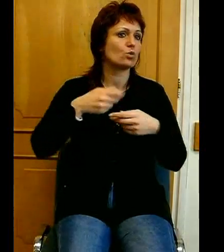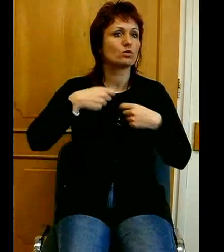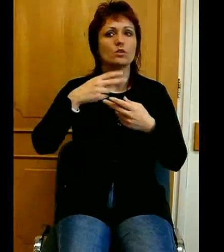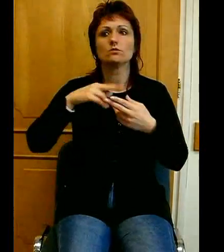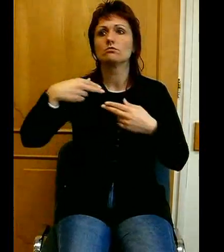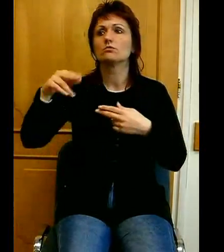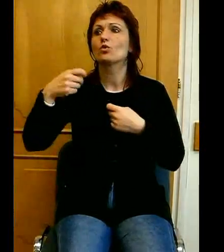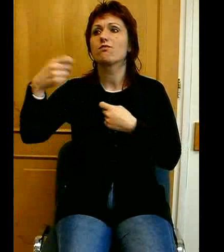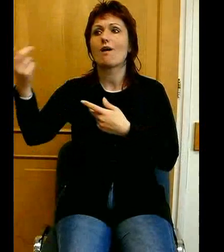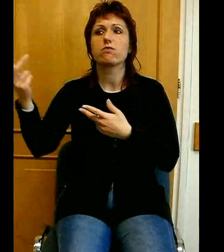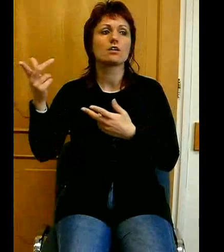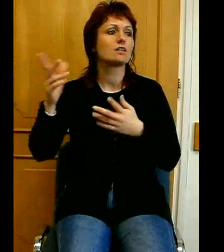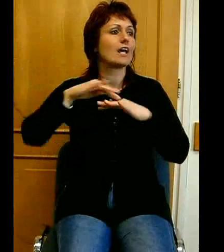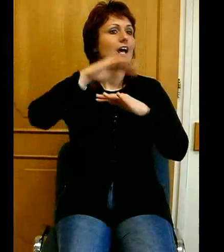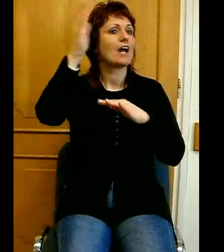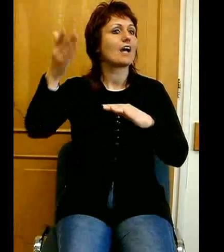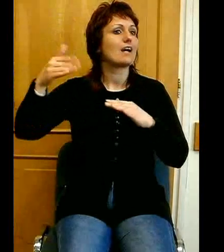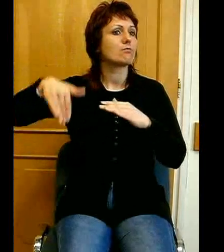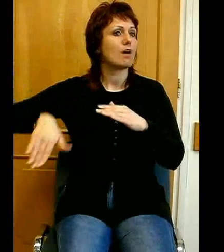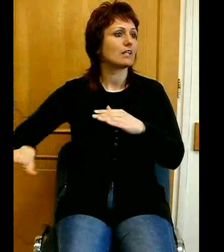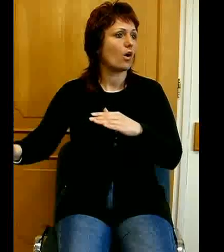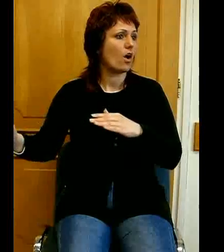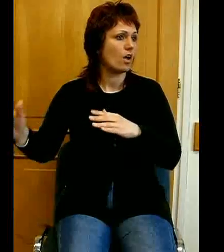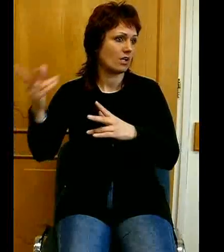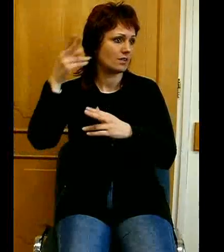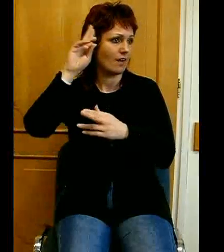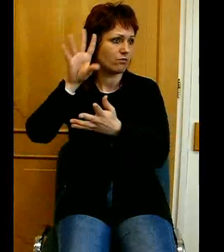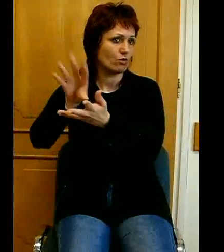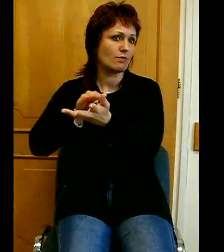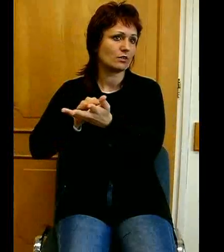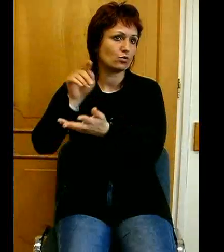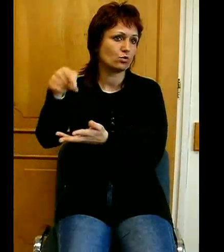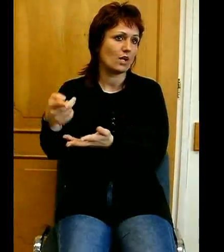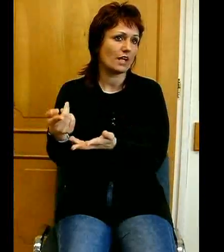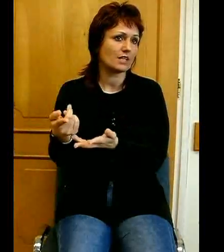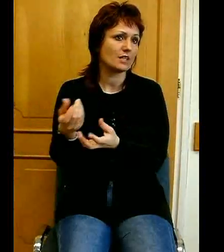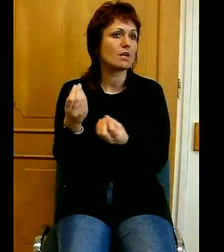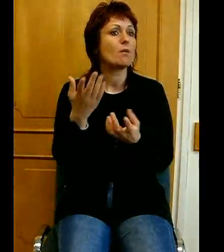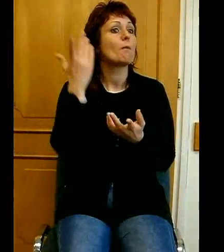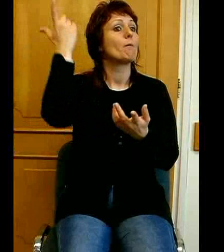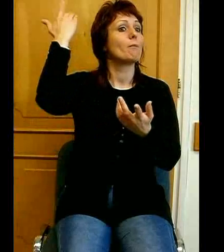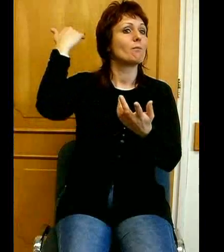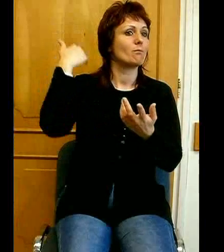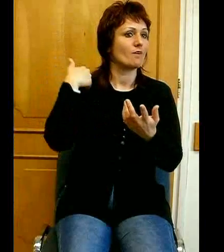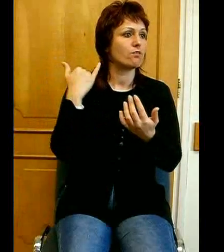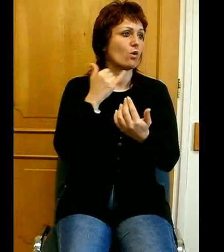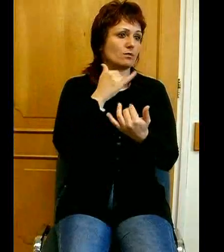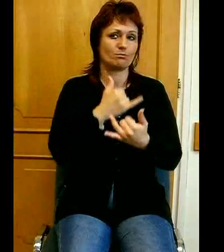kárpátaljai reformákat műlökezettek. Egyáltalán mi volt és mi most ott a helyzet, és Isten mi mindenben